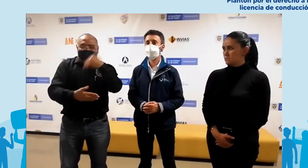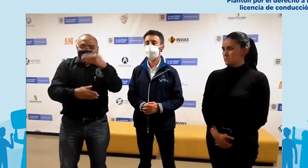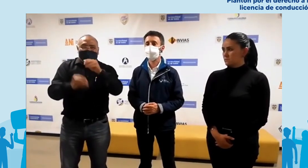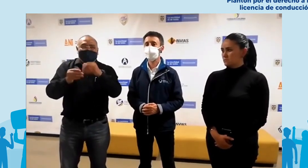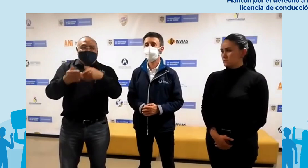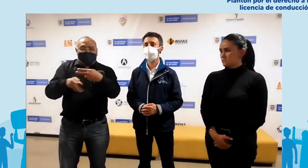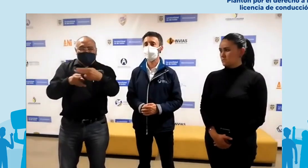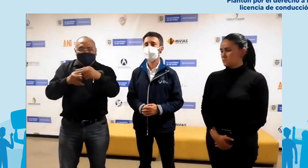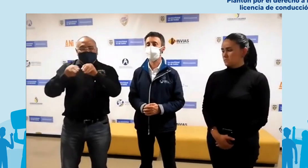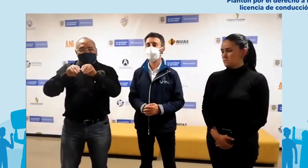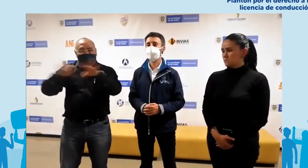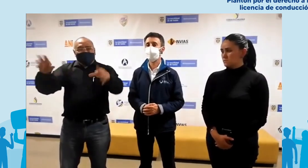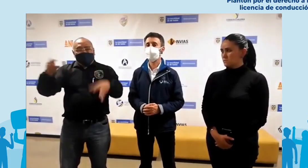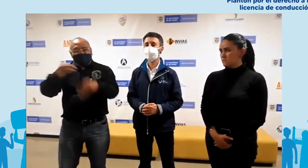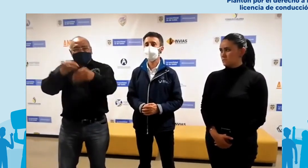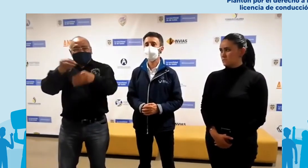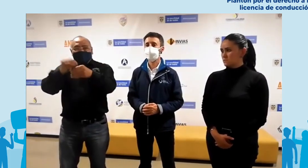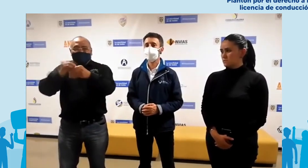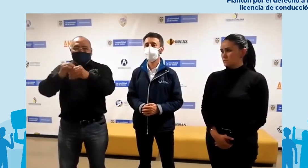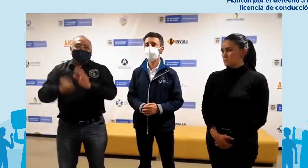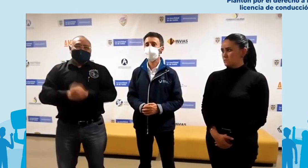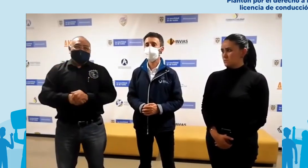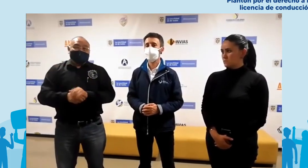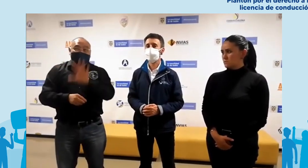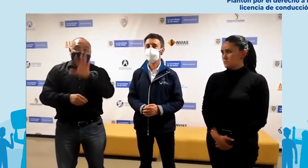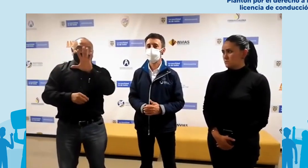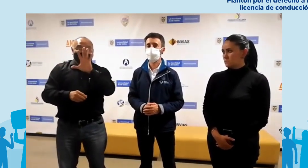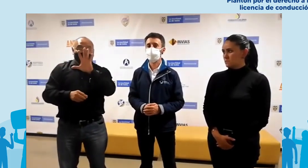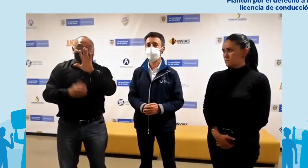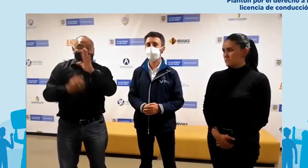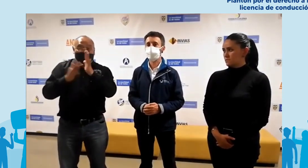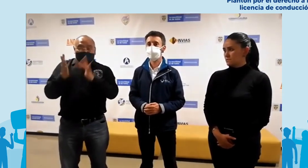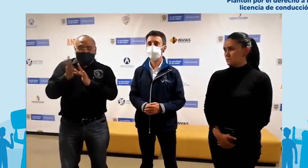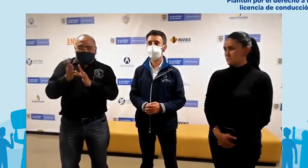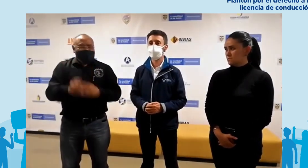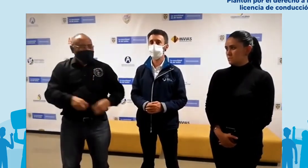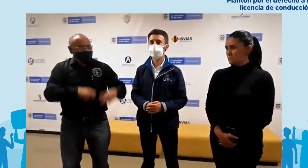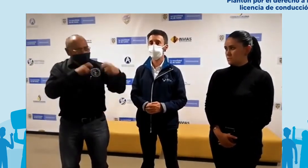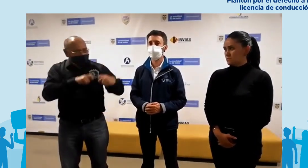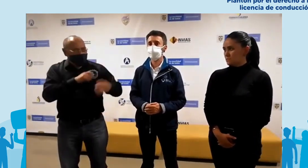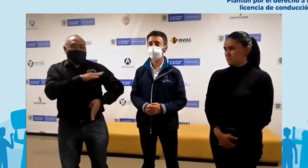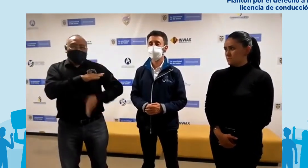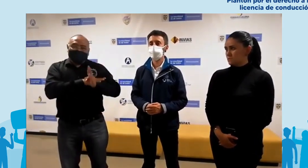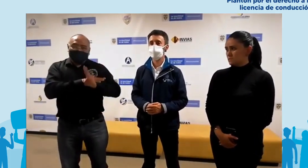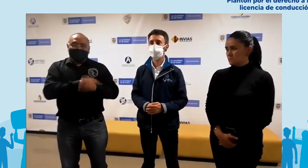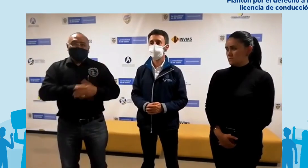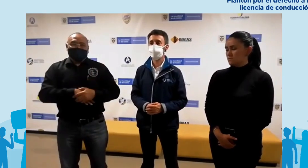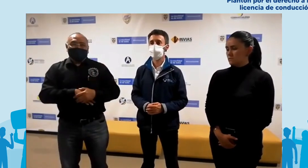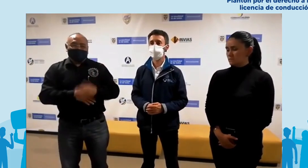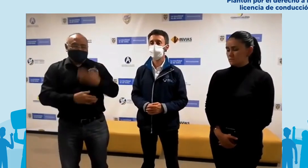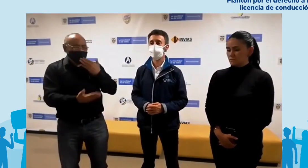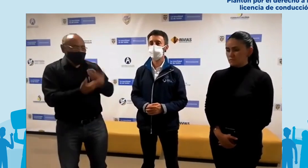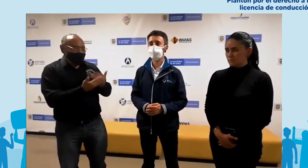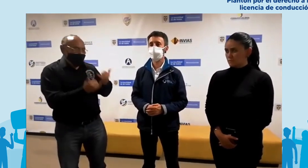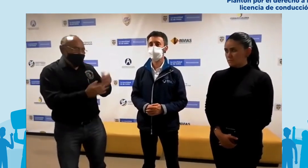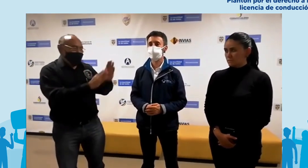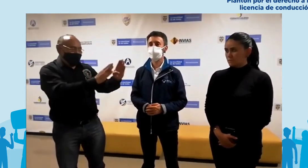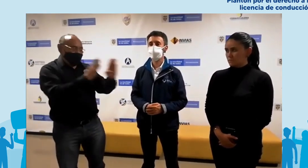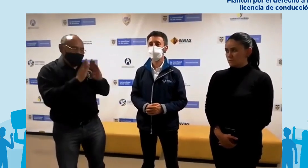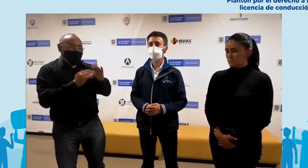pueda salir con la mayor premura posible el 5 de abril nos reuniremos nos sentaremos a continuar con este